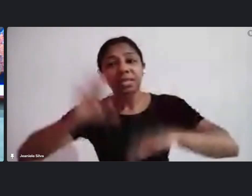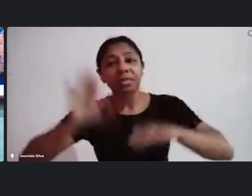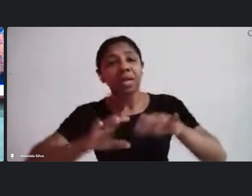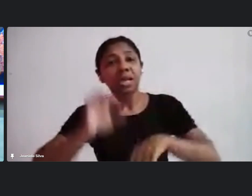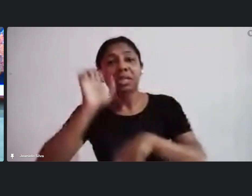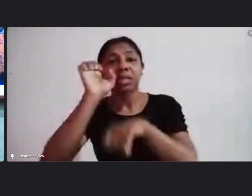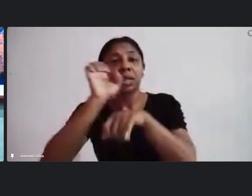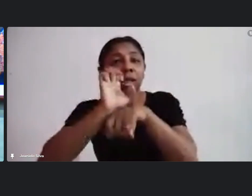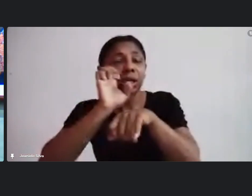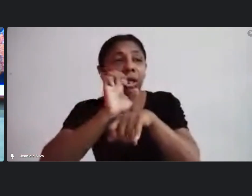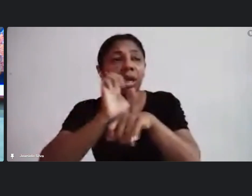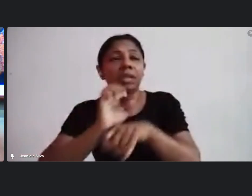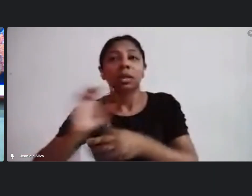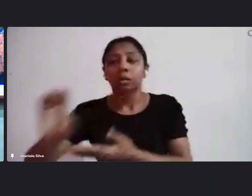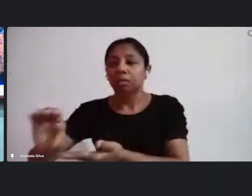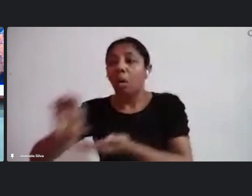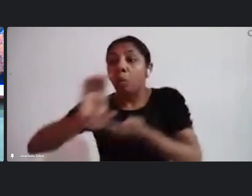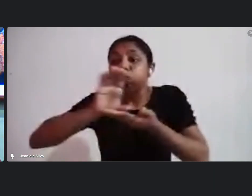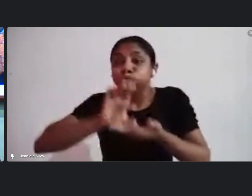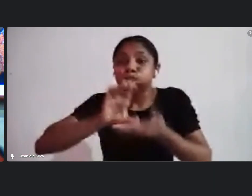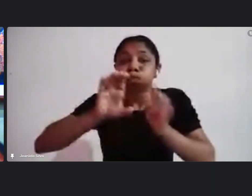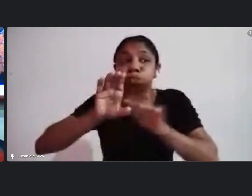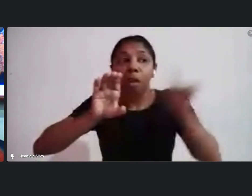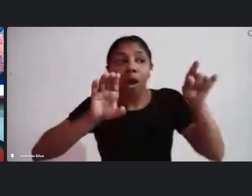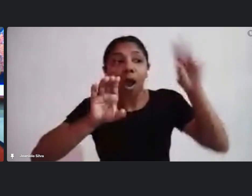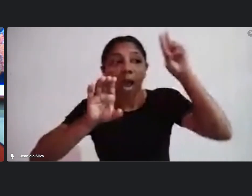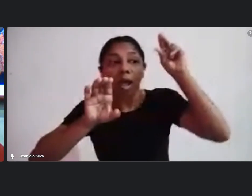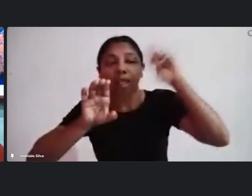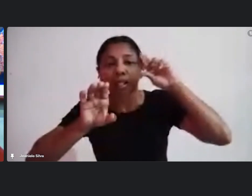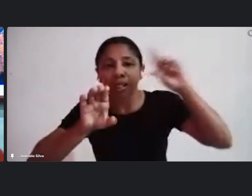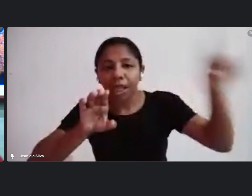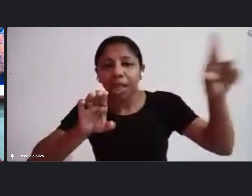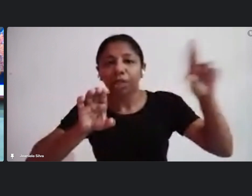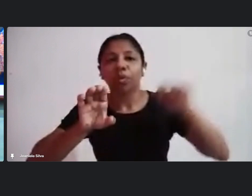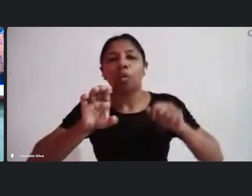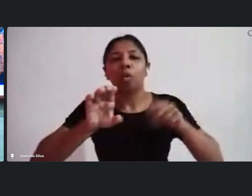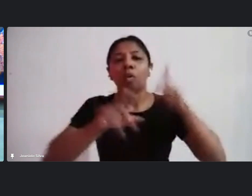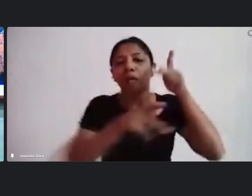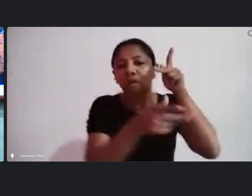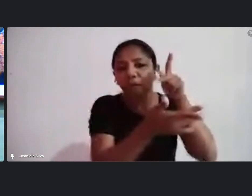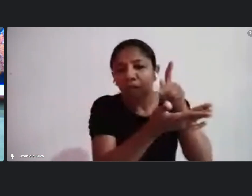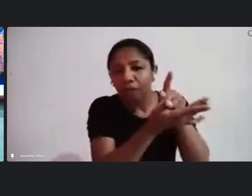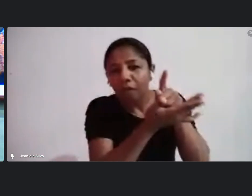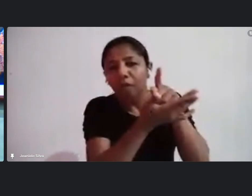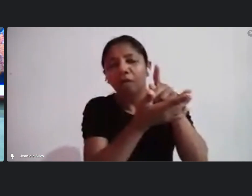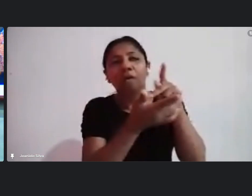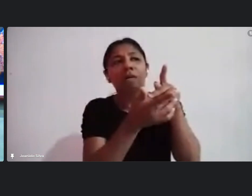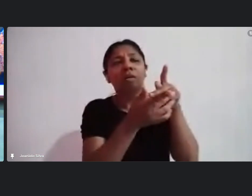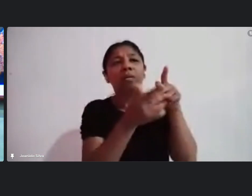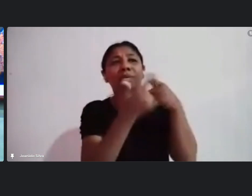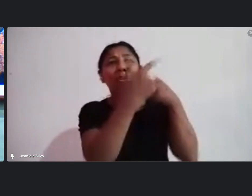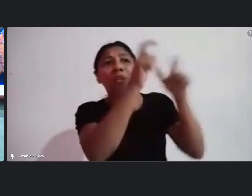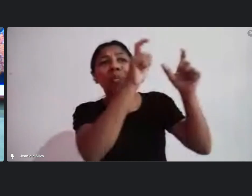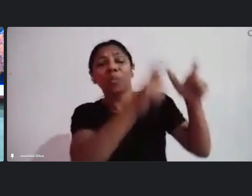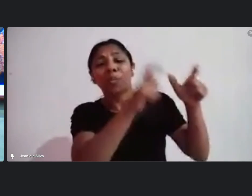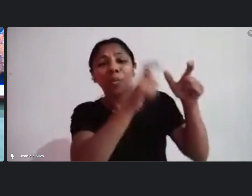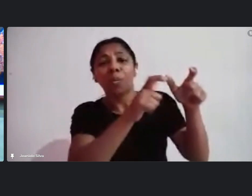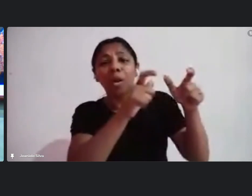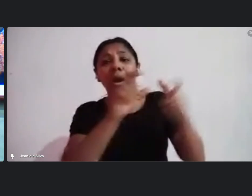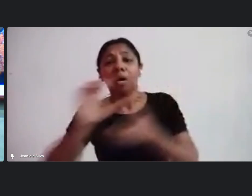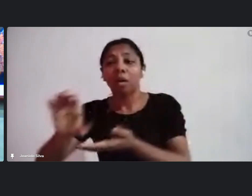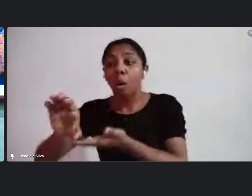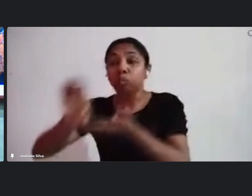um diretor um cenógrafo um artista de outro lugar que leva a maior parte do